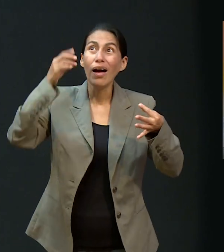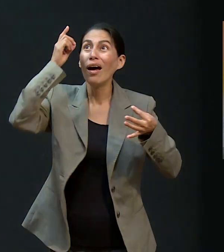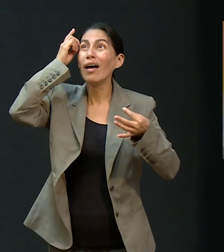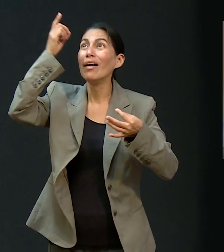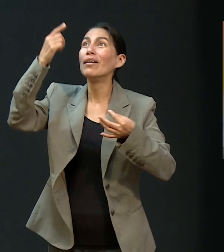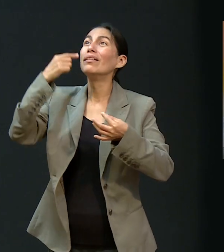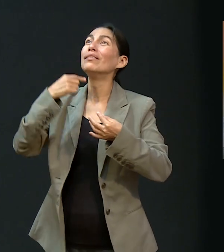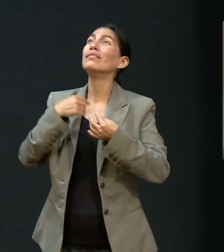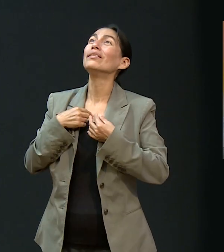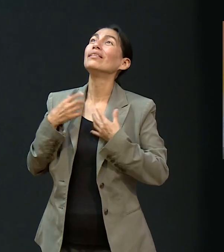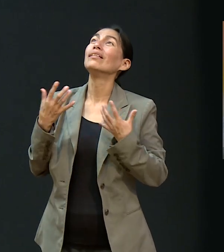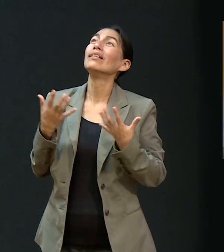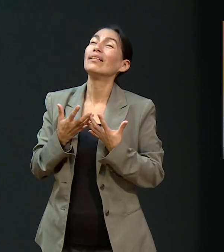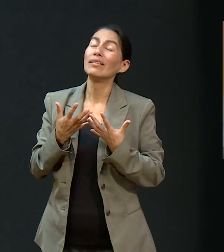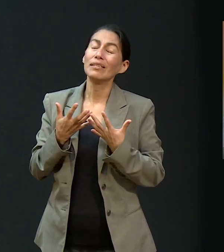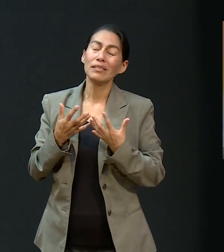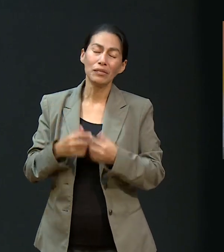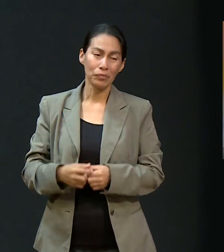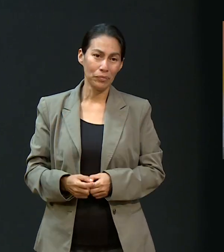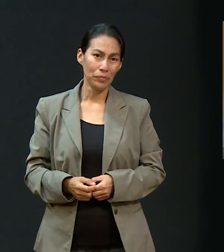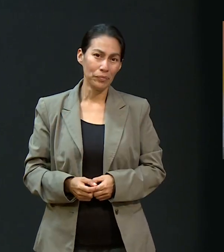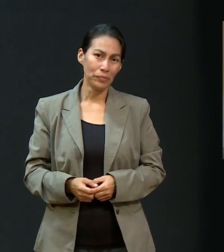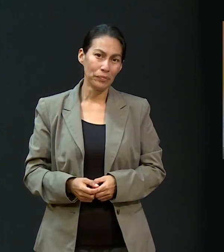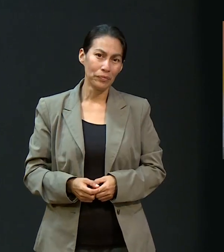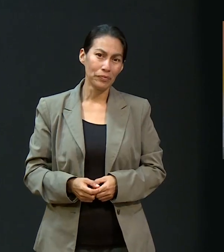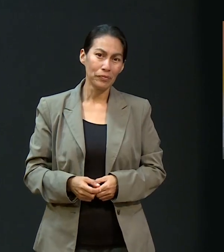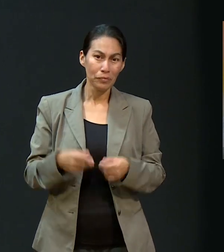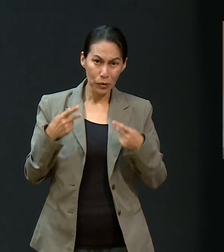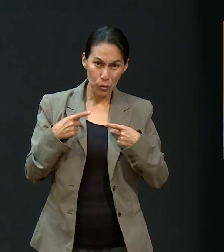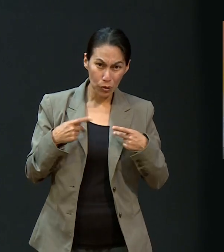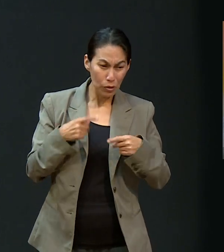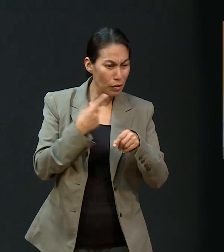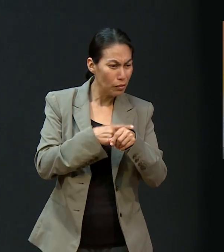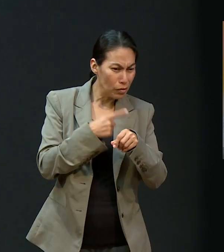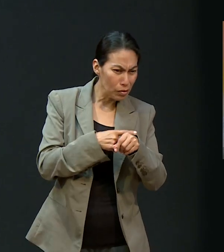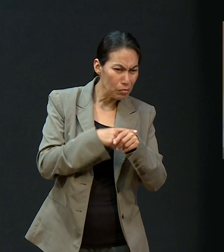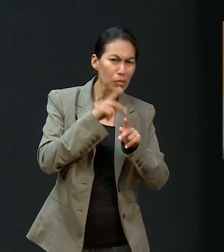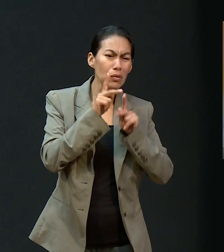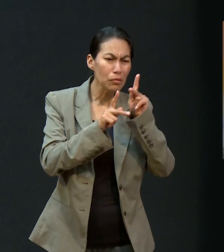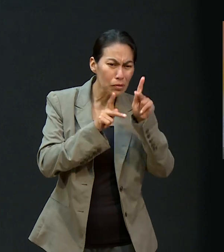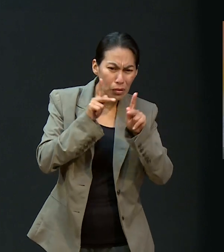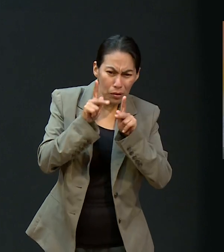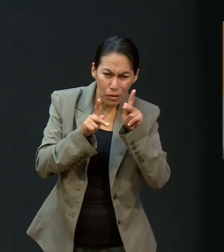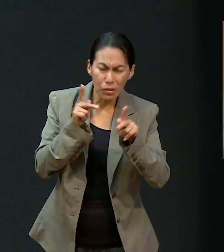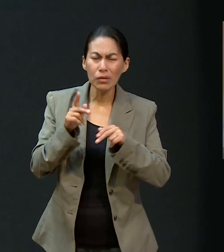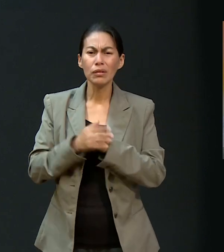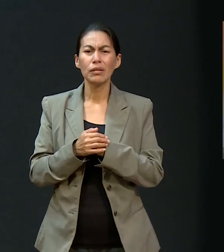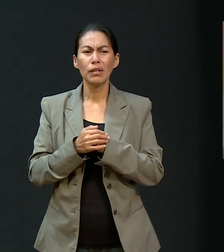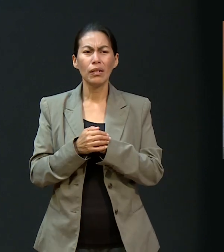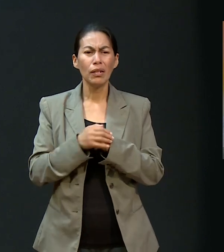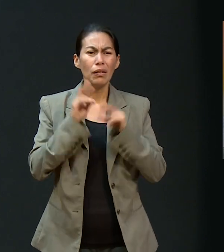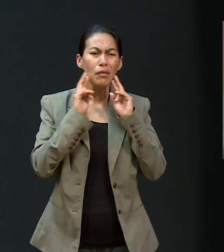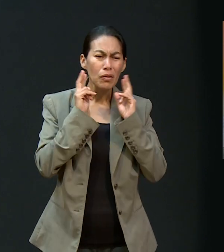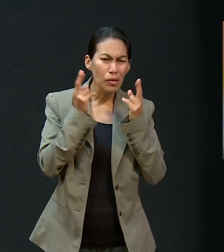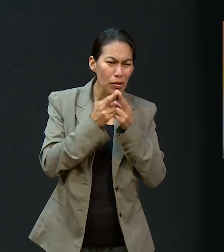otras personas lo que Dios ha hecho en mi vida. Uh-huh. Va, visita a los enfermos,